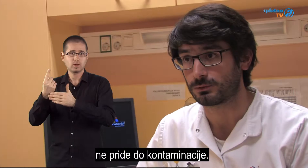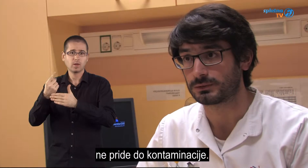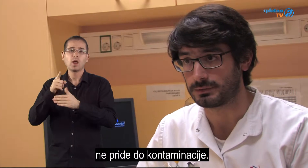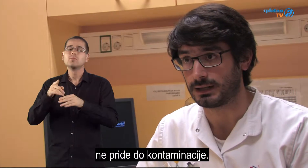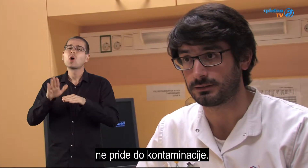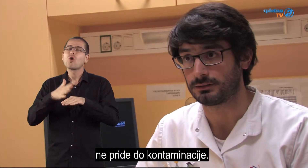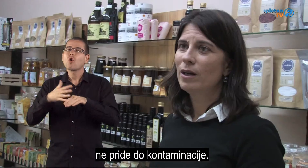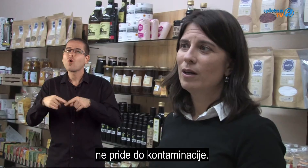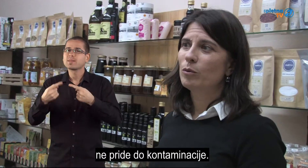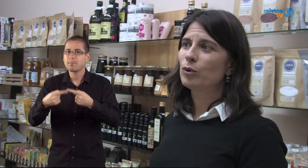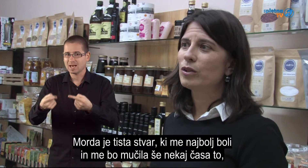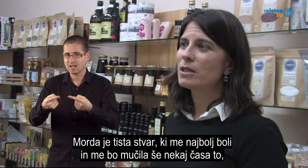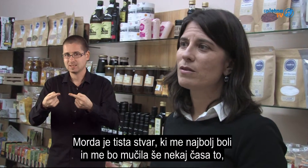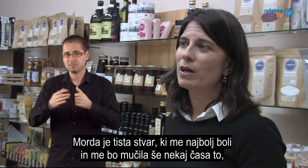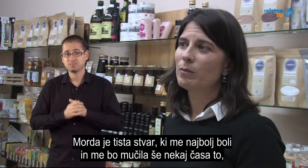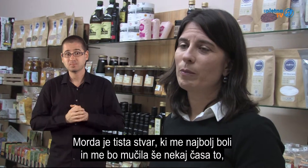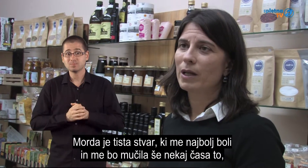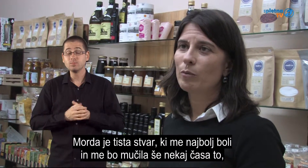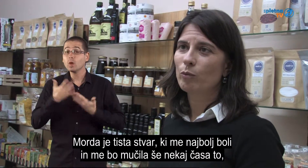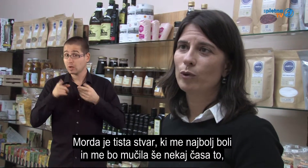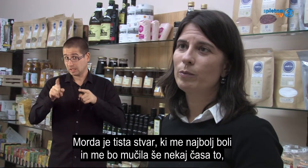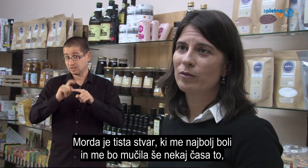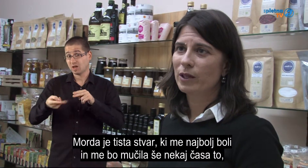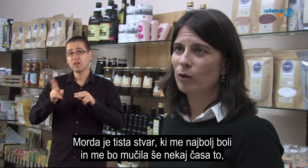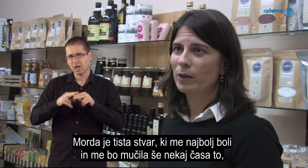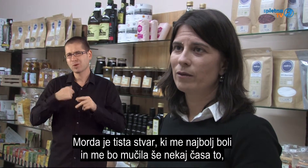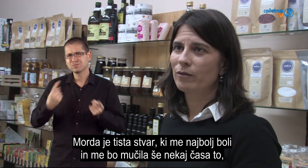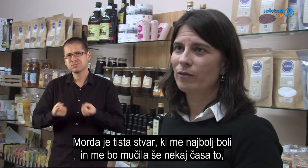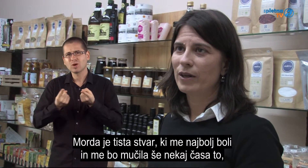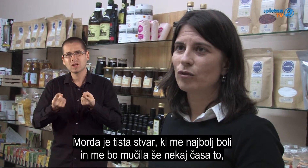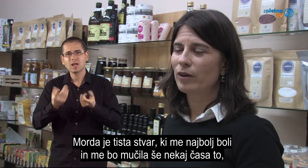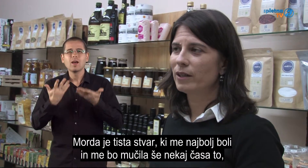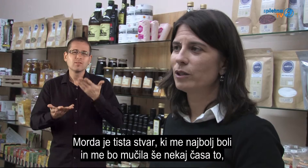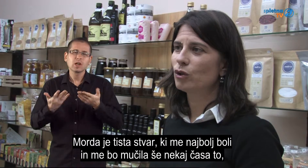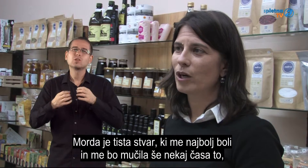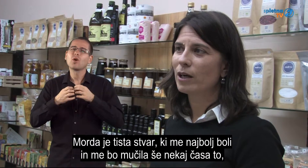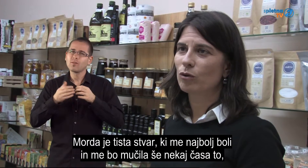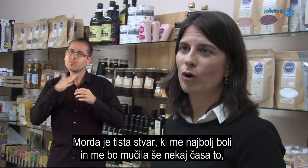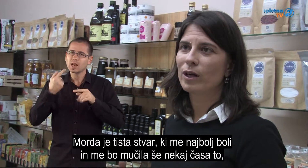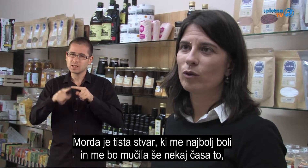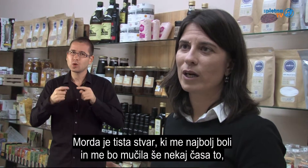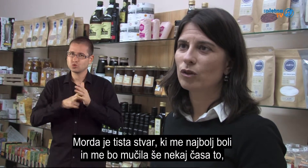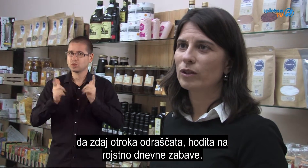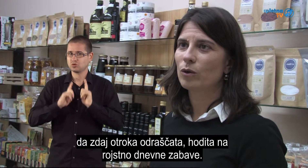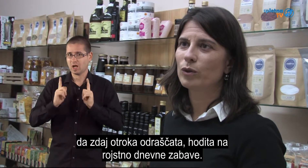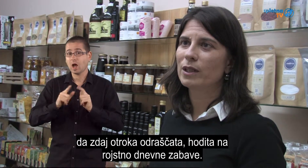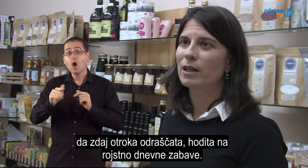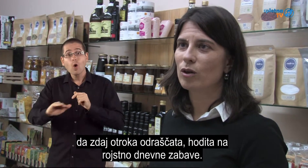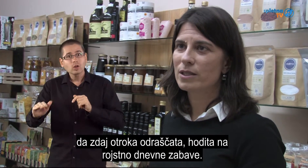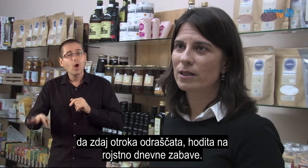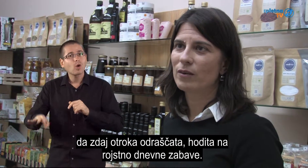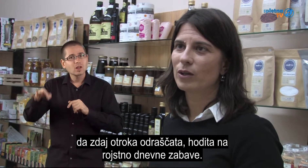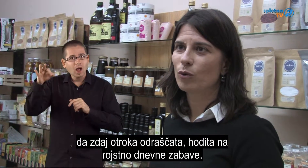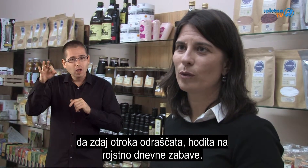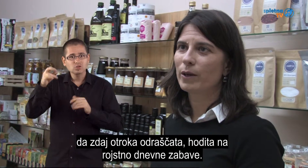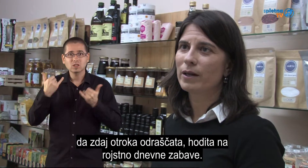rečemo, kontaminacij. Mogoče tista stvar, ki me pa najbolj boli, pa verjetno me velik del še čaka otroka, le odravčata, hodita na